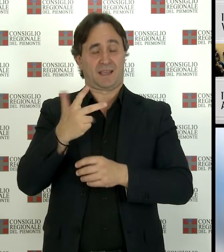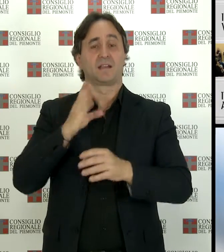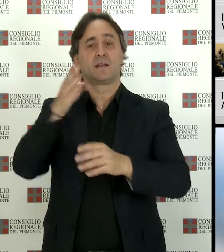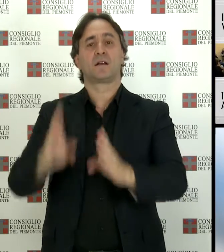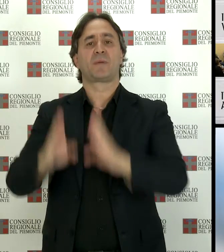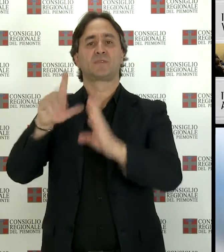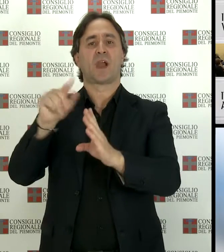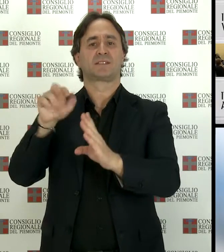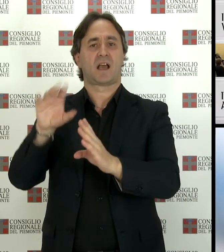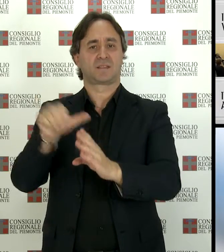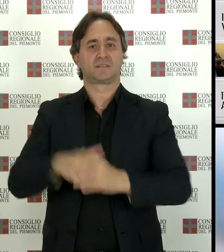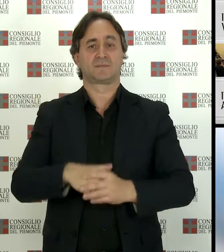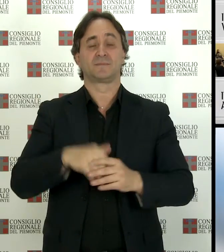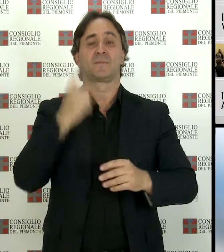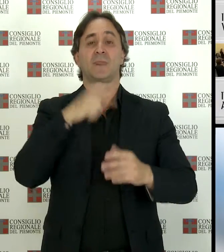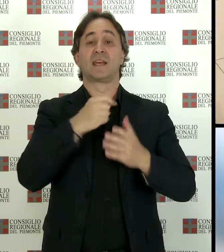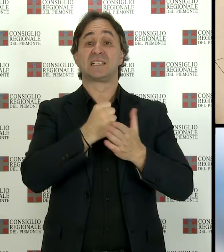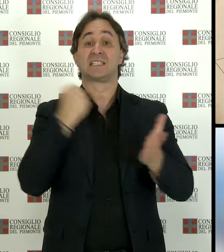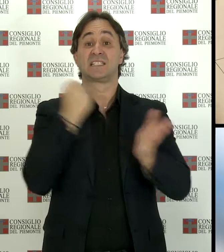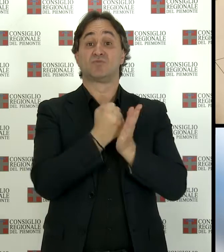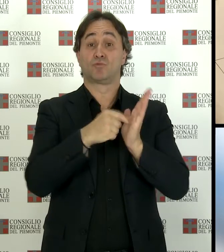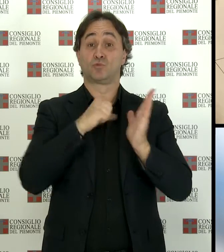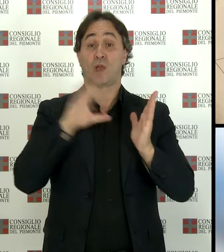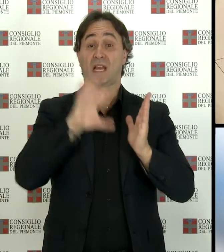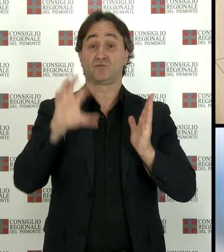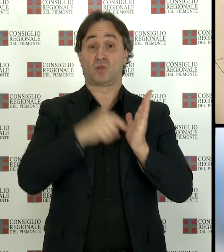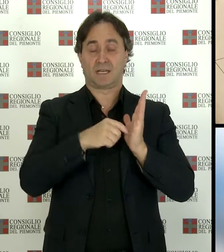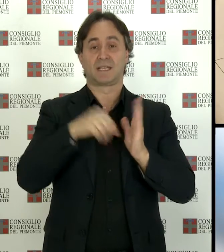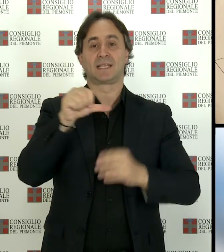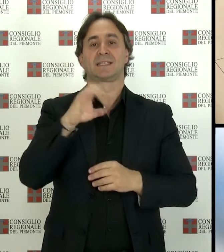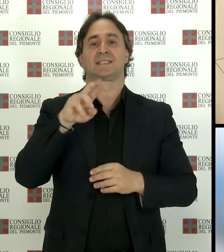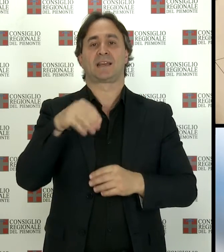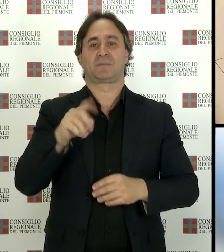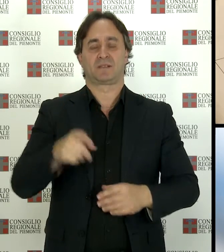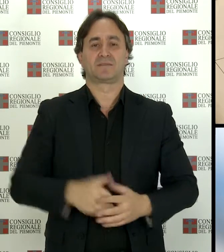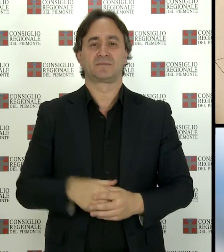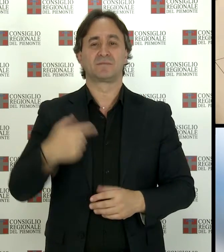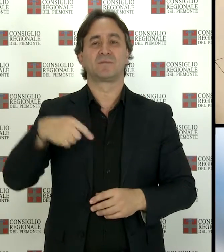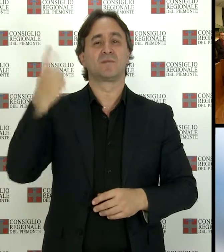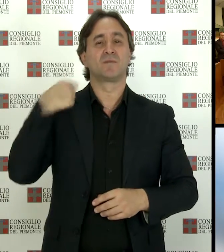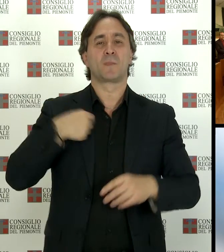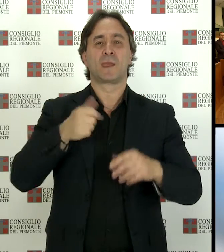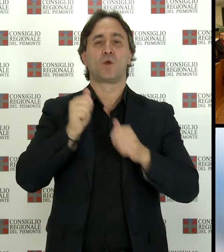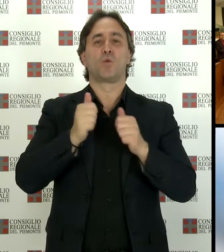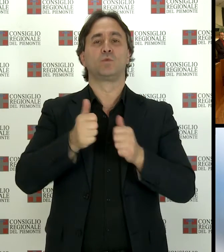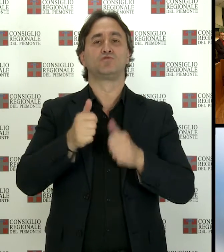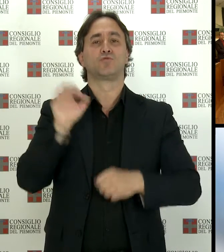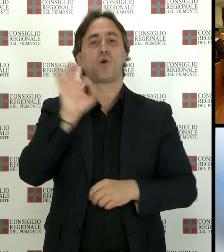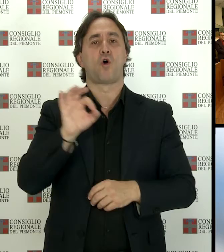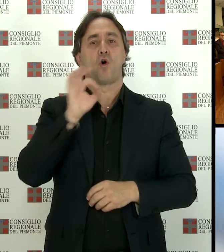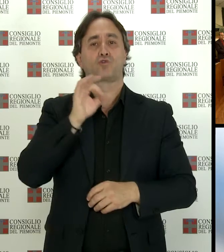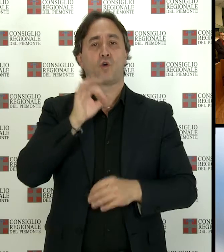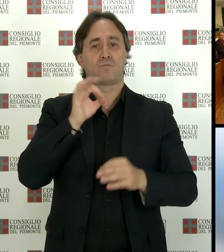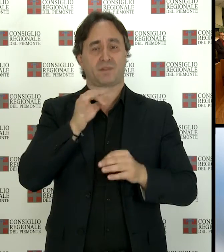il sigillo della Regione al Cermig. In apertura della seduta dell'11 ottobre, il Consiglio regionale ha commemorato le